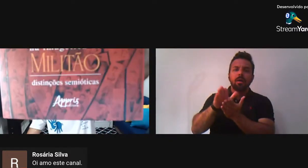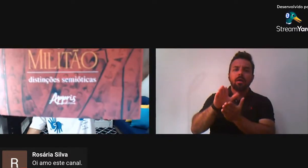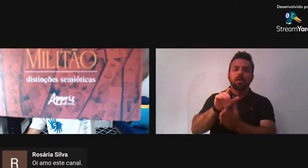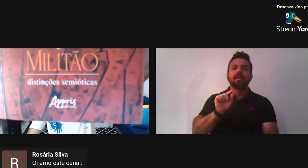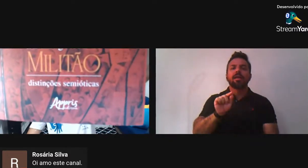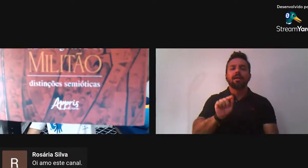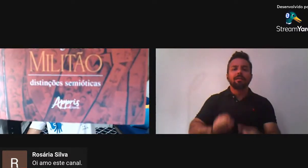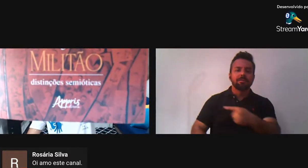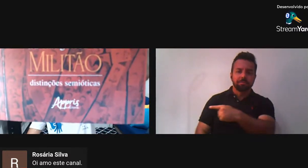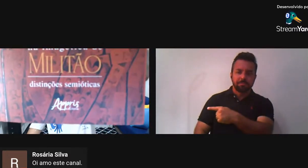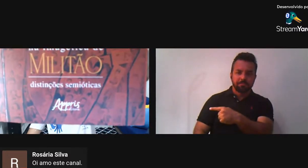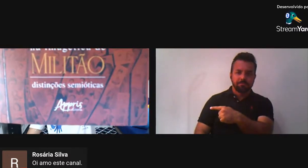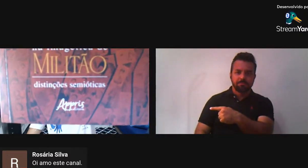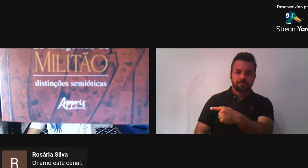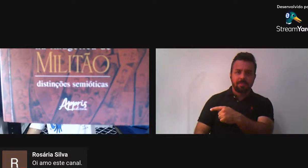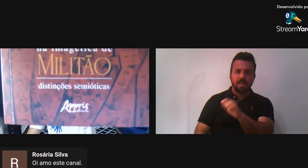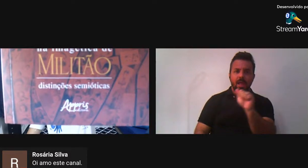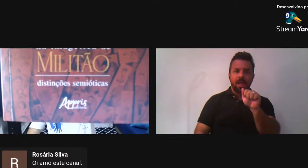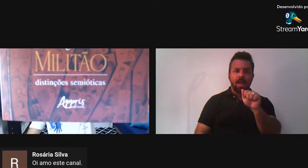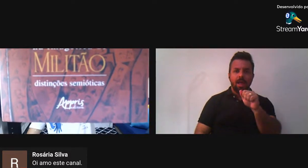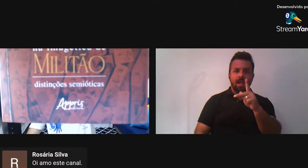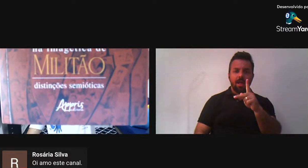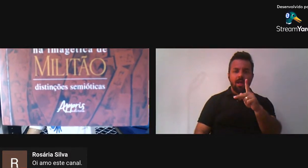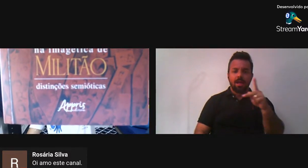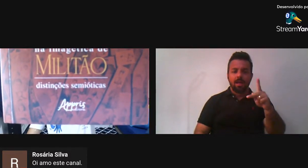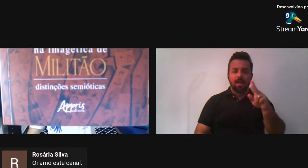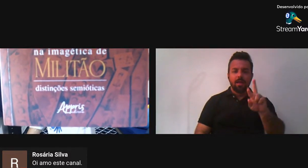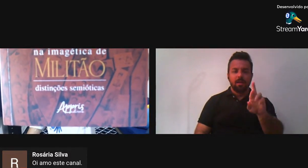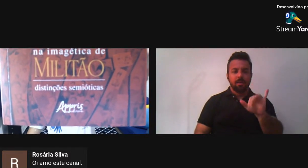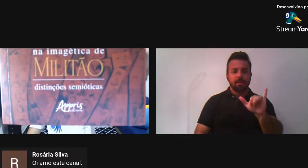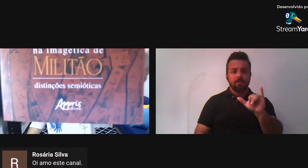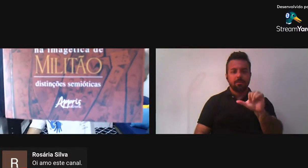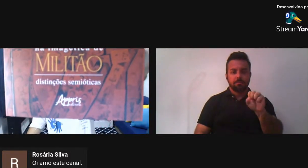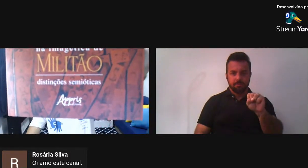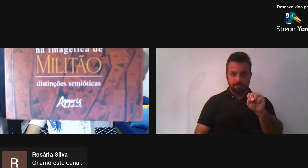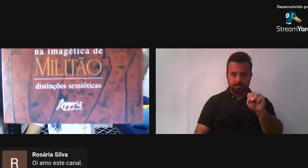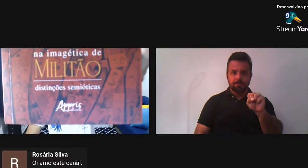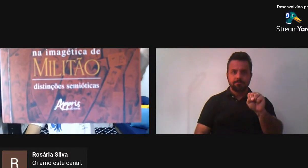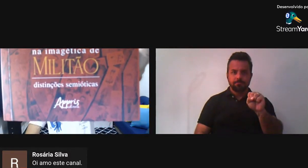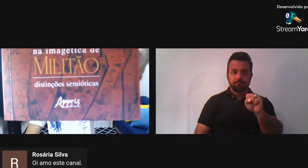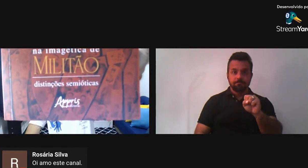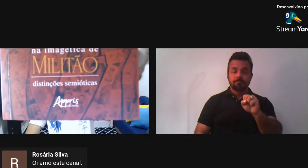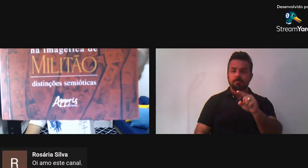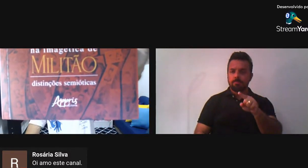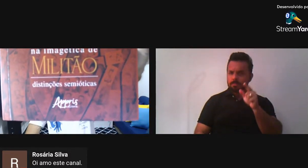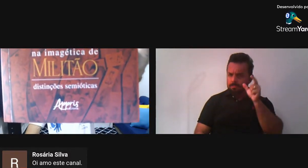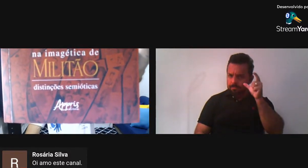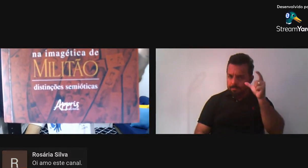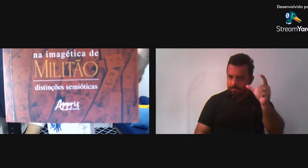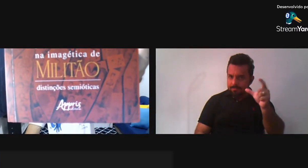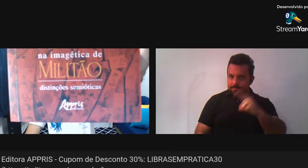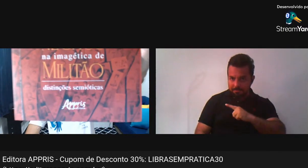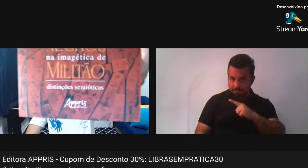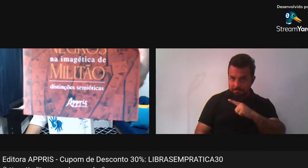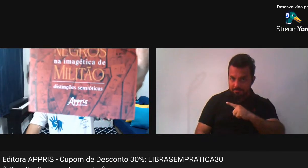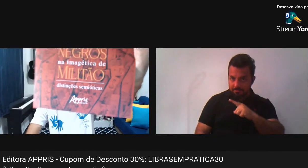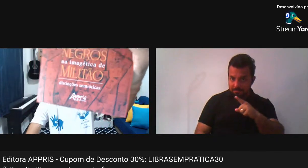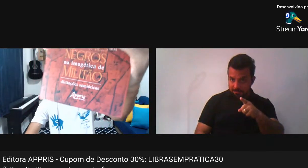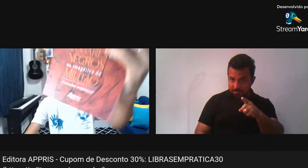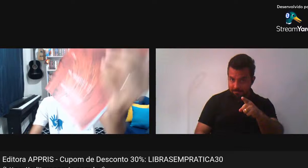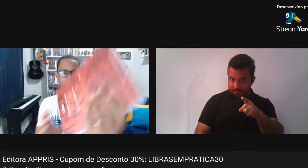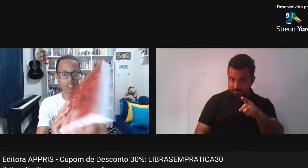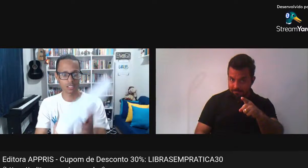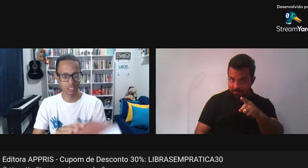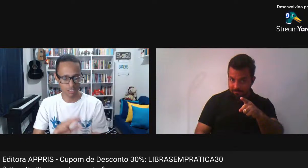Essa editora aí Se você se interessou Por esse título Por esse livro É